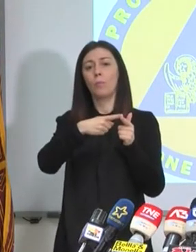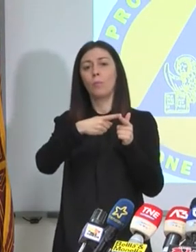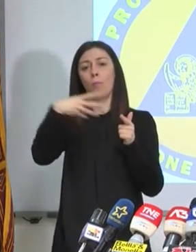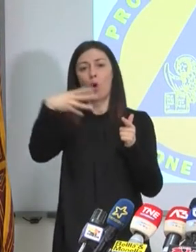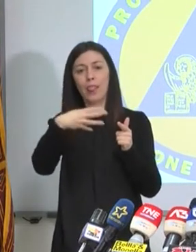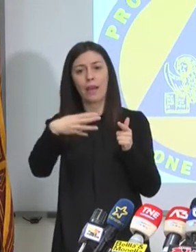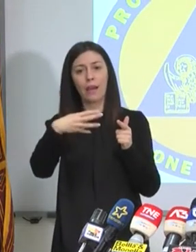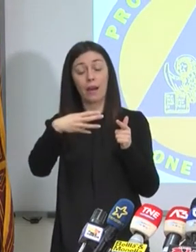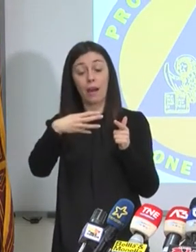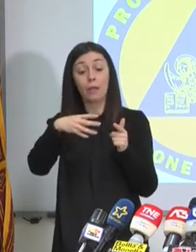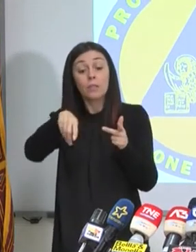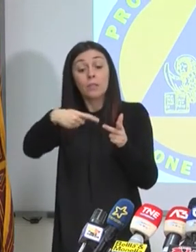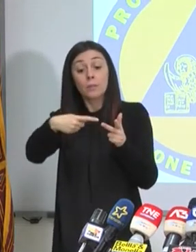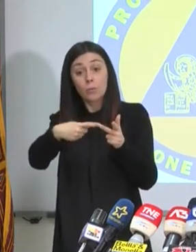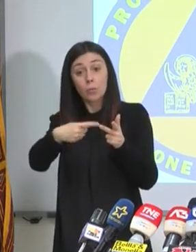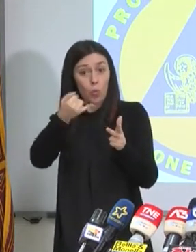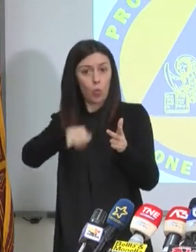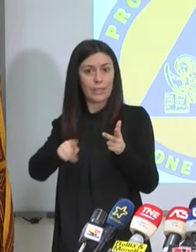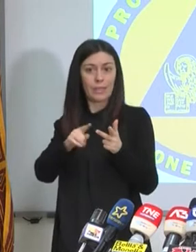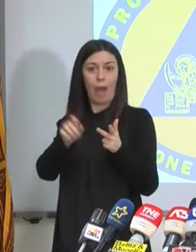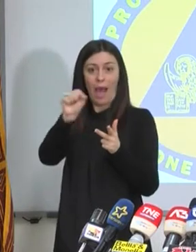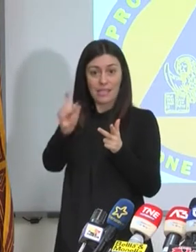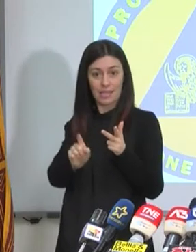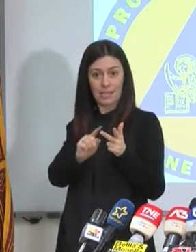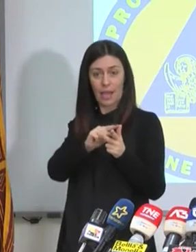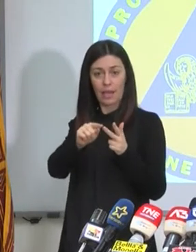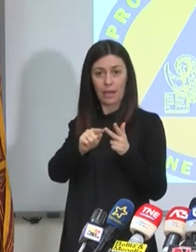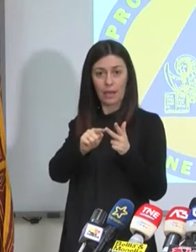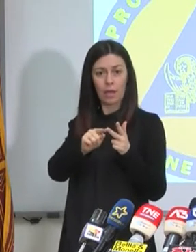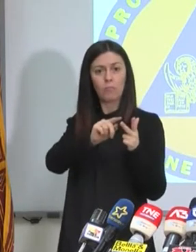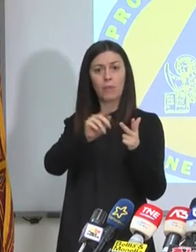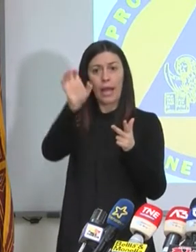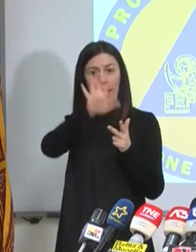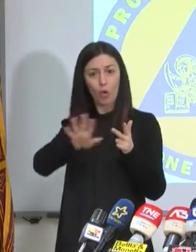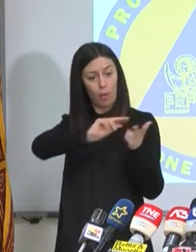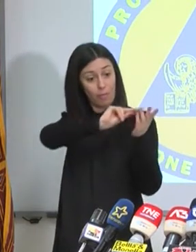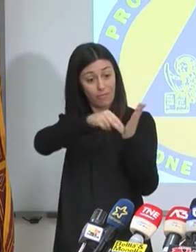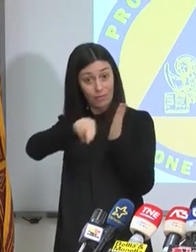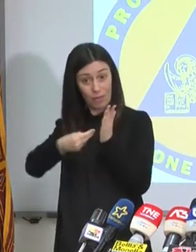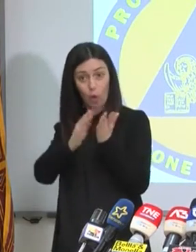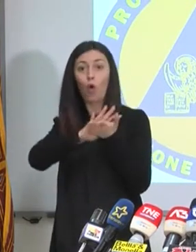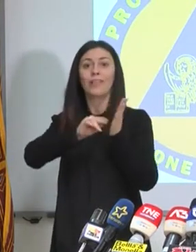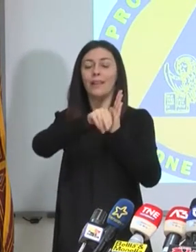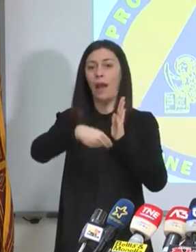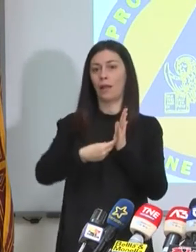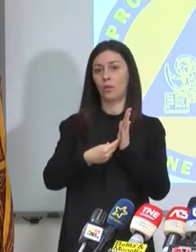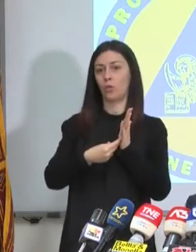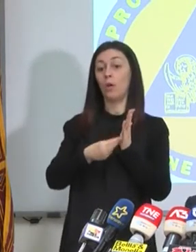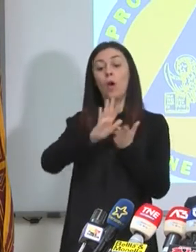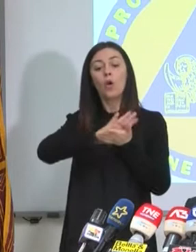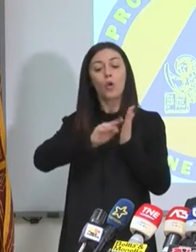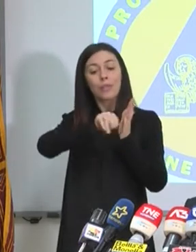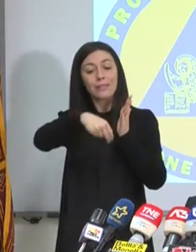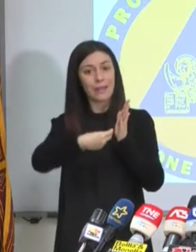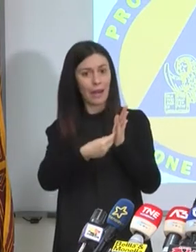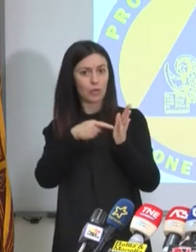arrivata Moderna e poi in ultima istanza AstraZeneca. Un contratto che da quello che è dato a sapere è un contratto